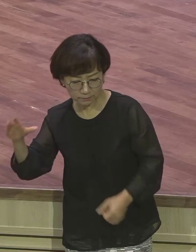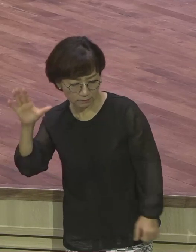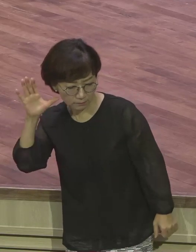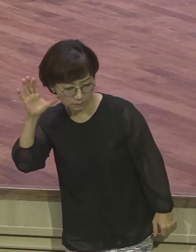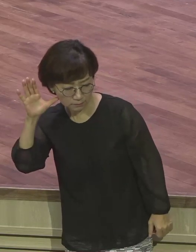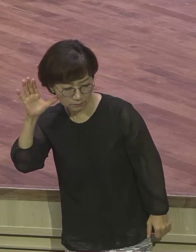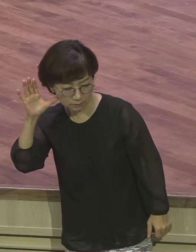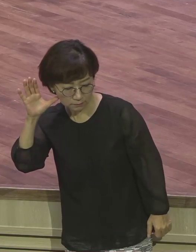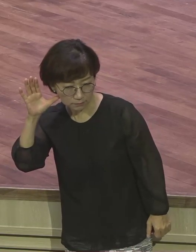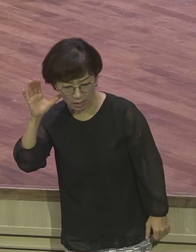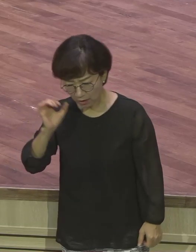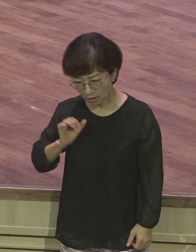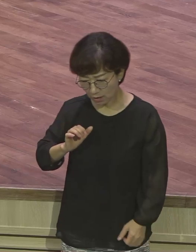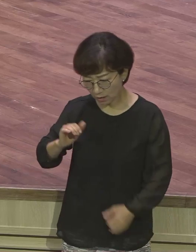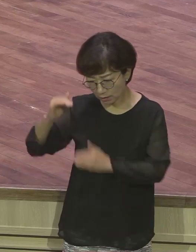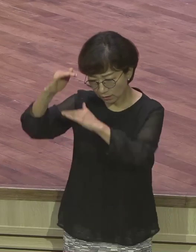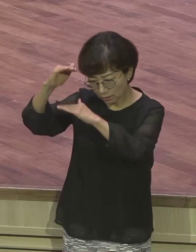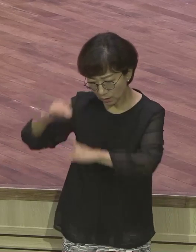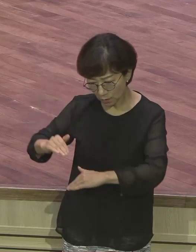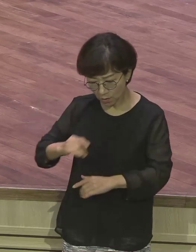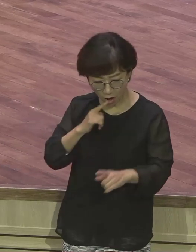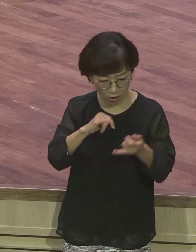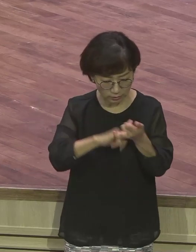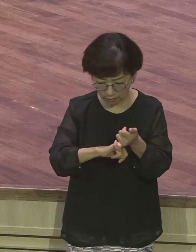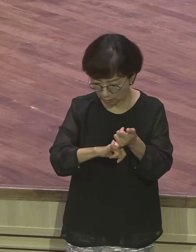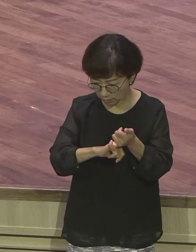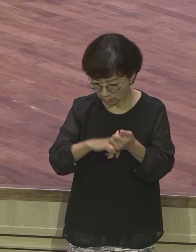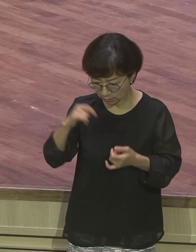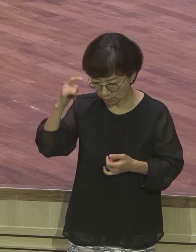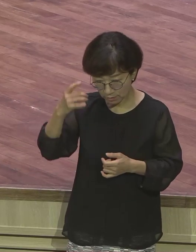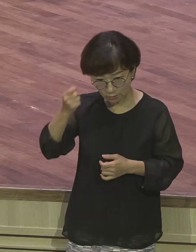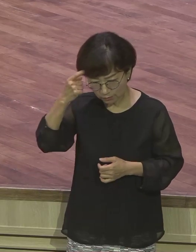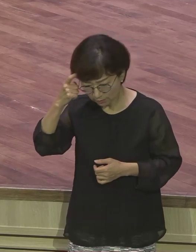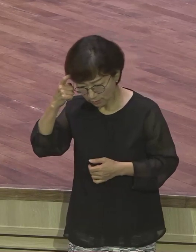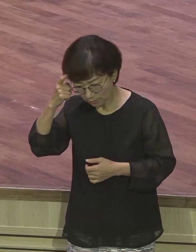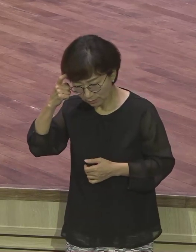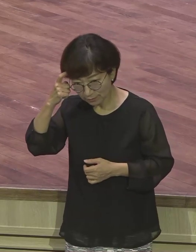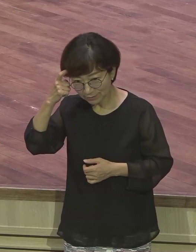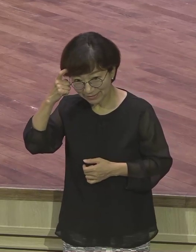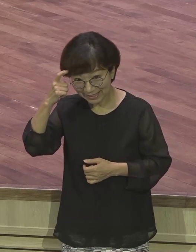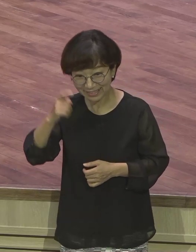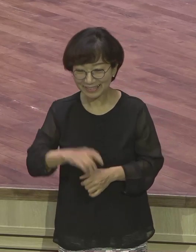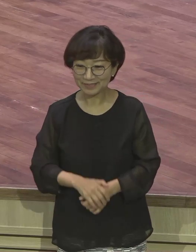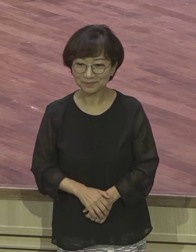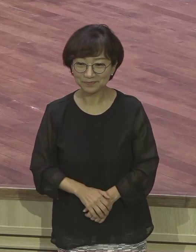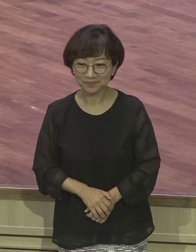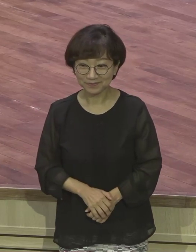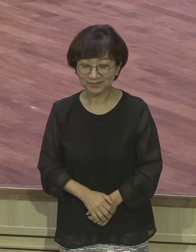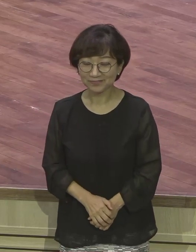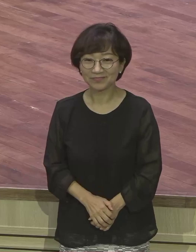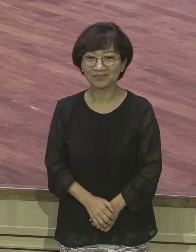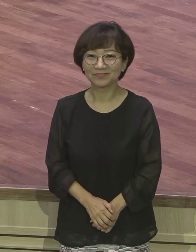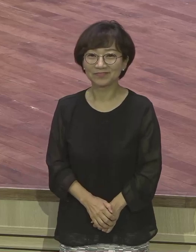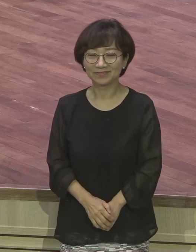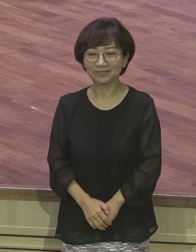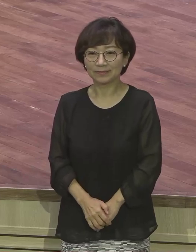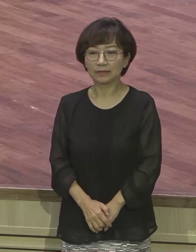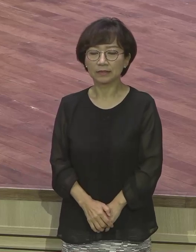관점에서 요셉의 꿈을 바라본 겁니다. 눈앞에 현실화된 것이 아니기 때문에 굳이 말은 안 하지 않았지만